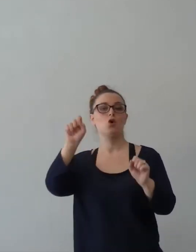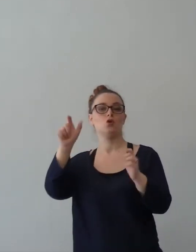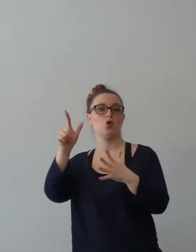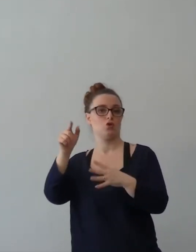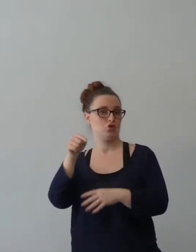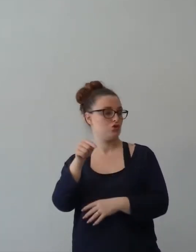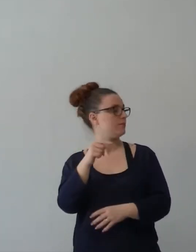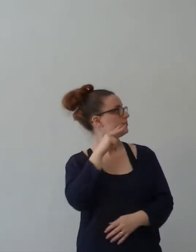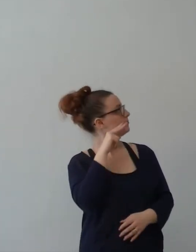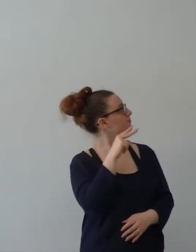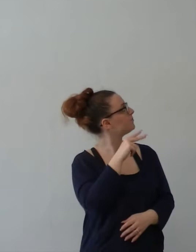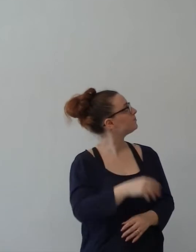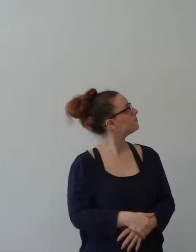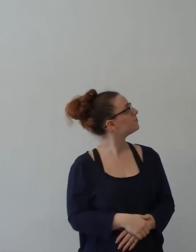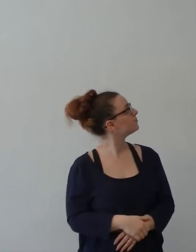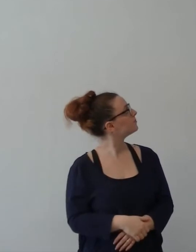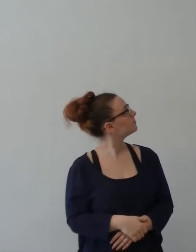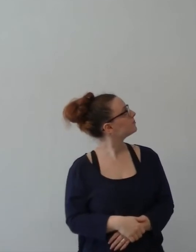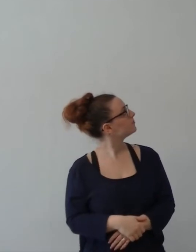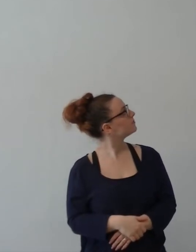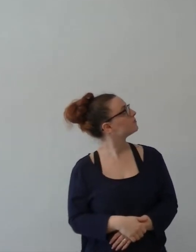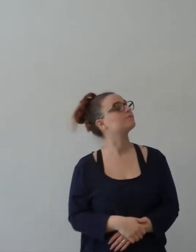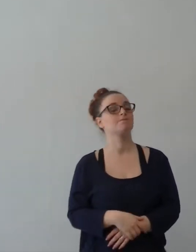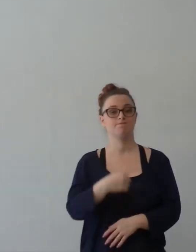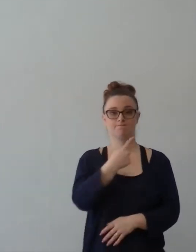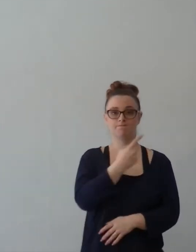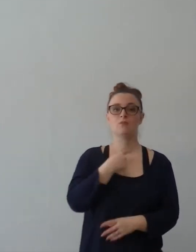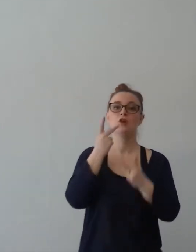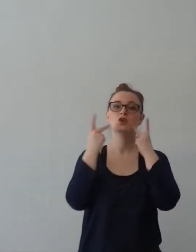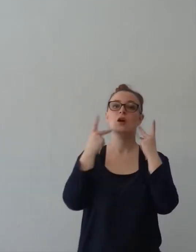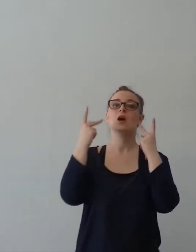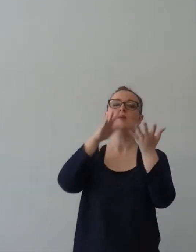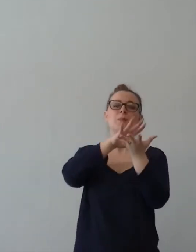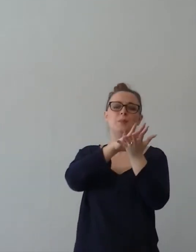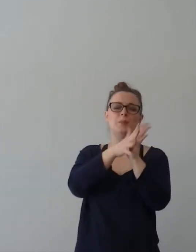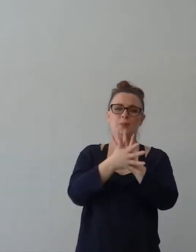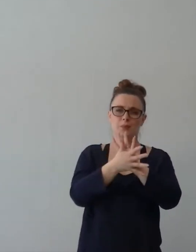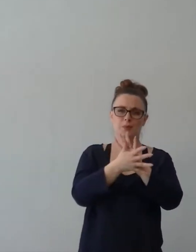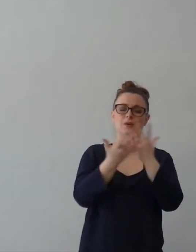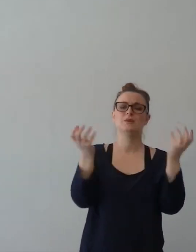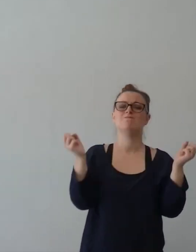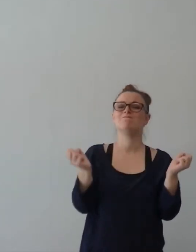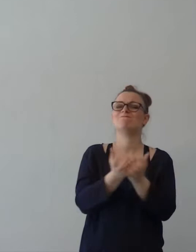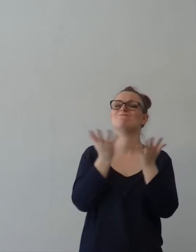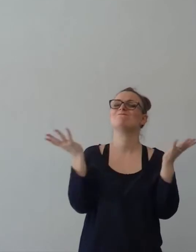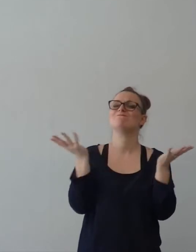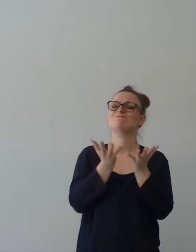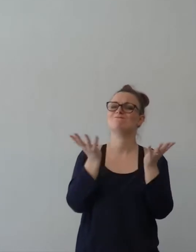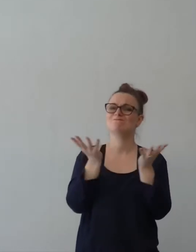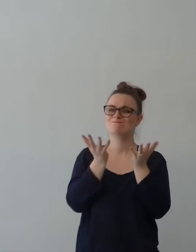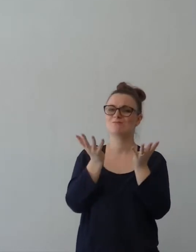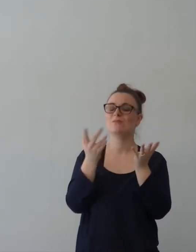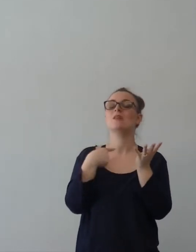Davide stava dicendo, signore, io lo so che ho peccato. E per questo non c'è più gioia in me. Ti prego,